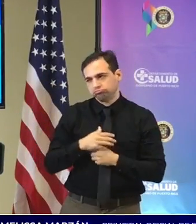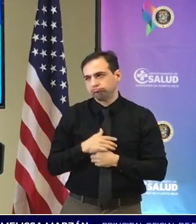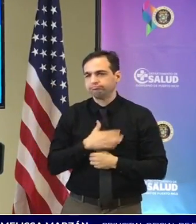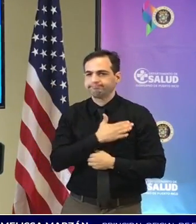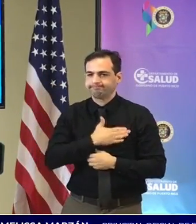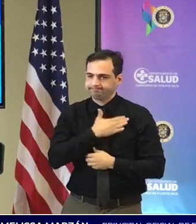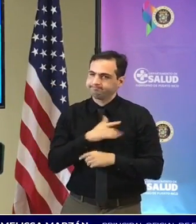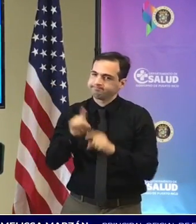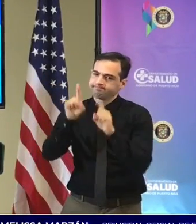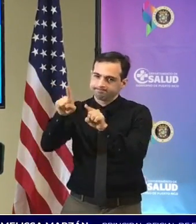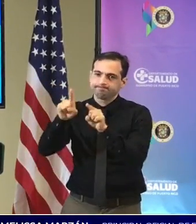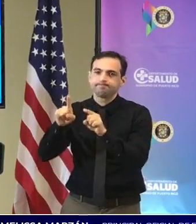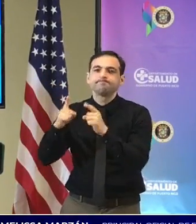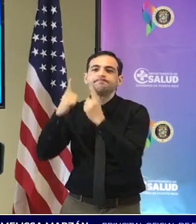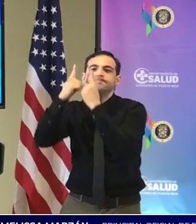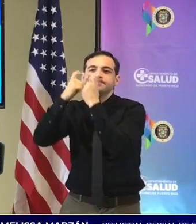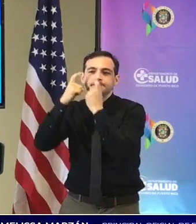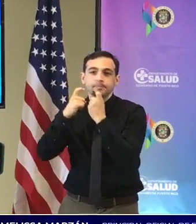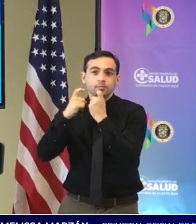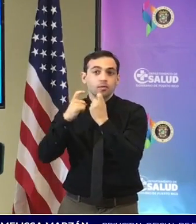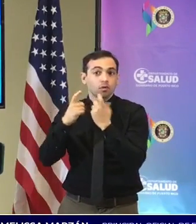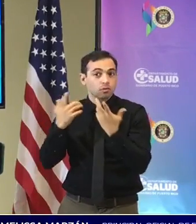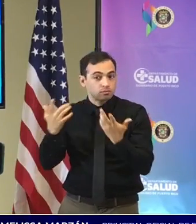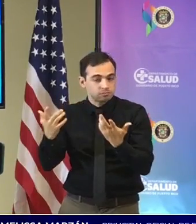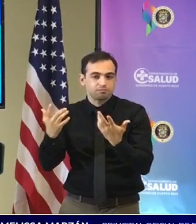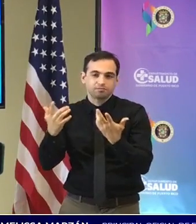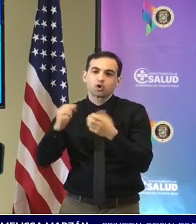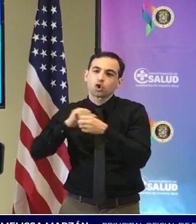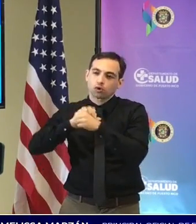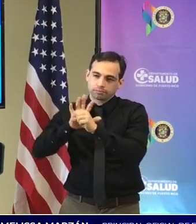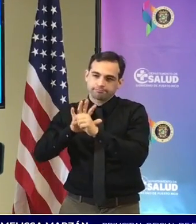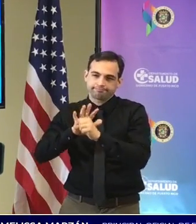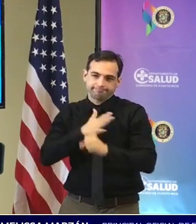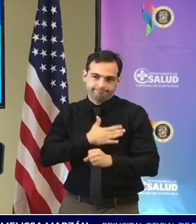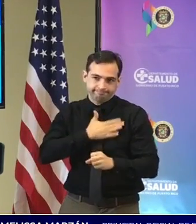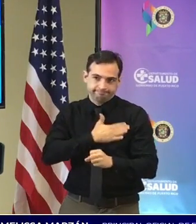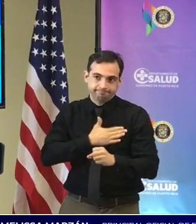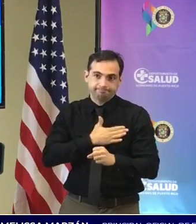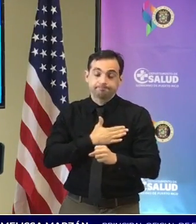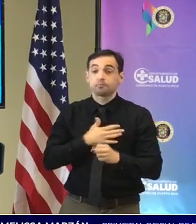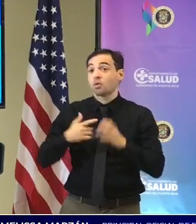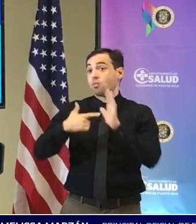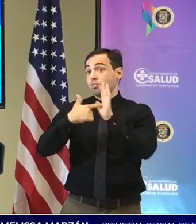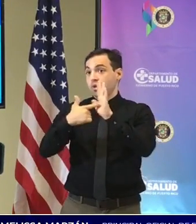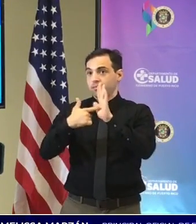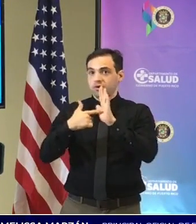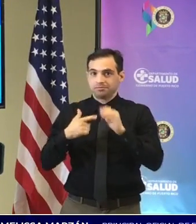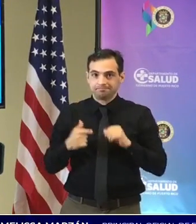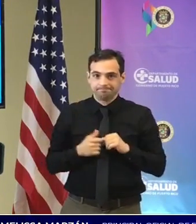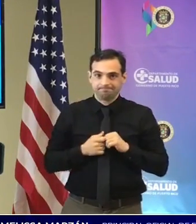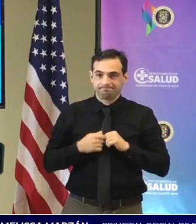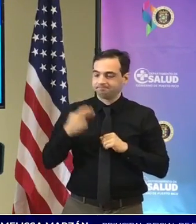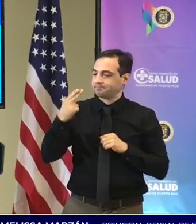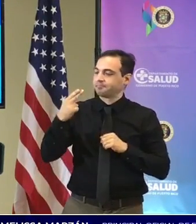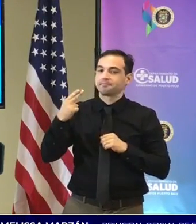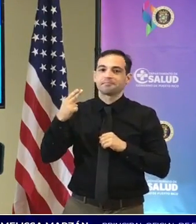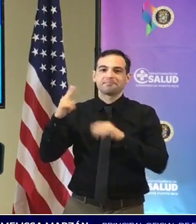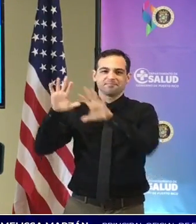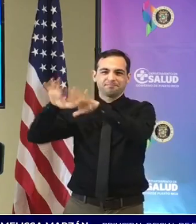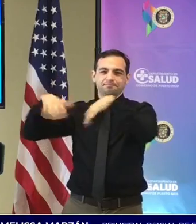específicamente hoy tenemos de la actividad que se estuvo realizando en los previos del Iran-Bever